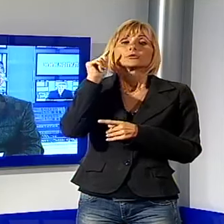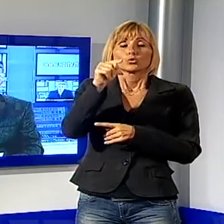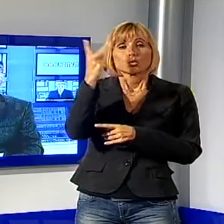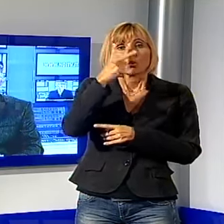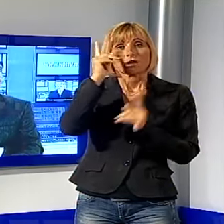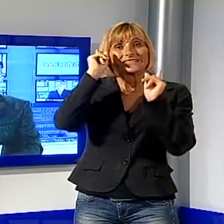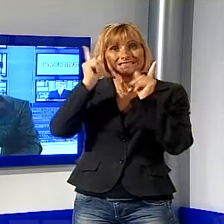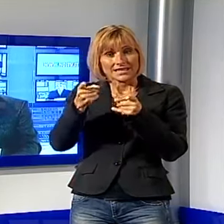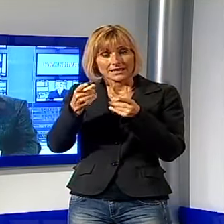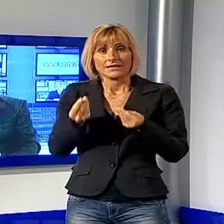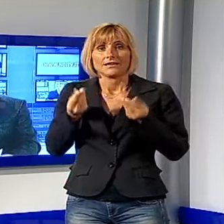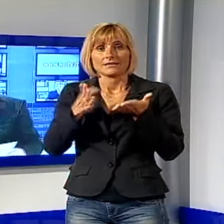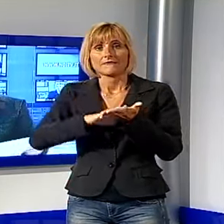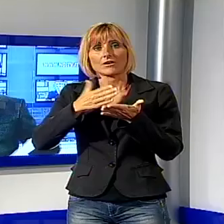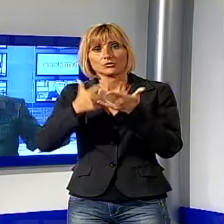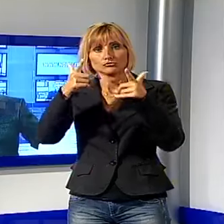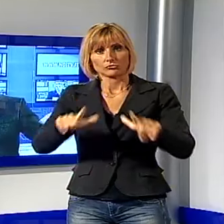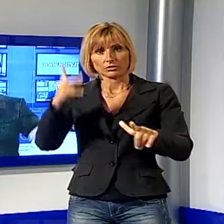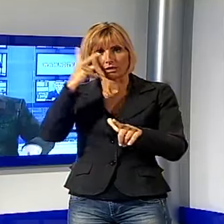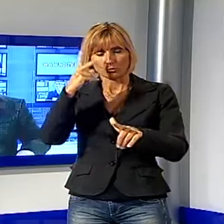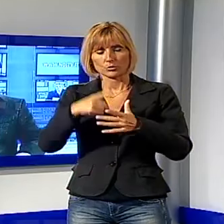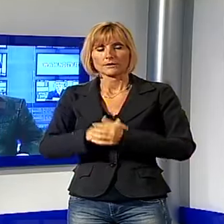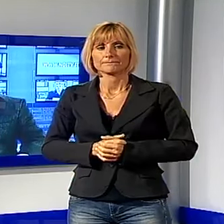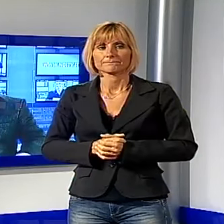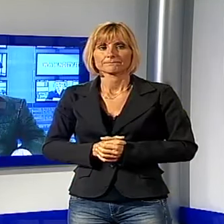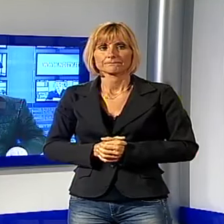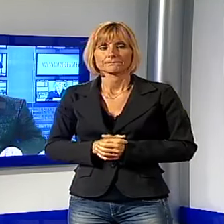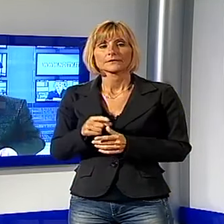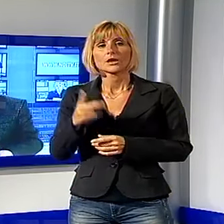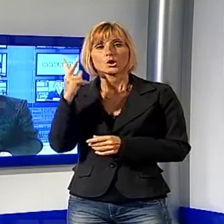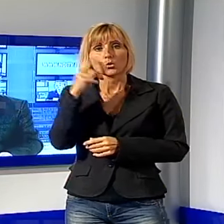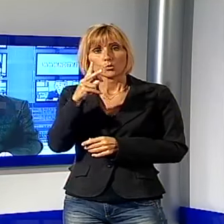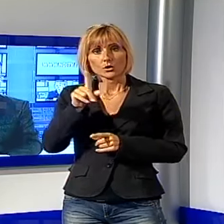tutti.